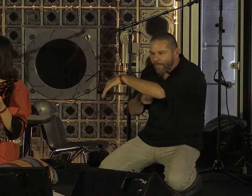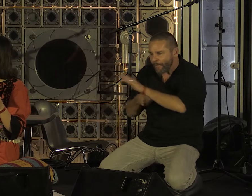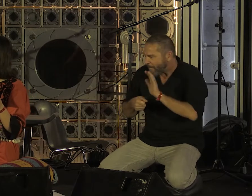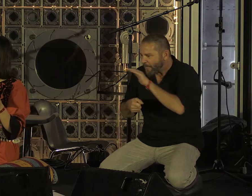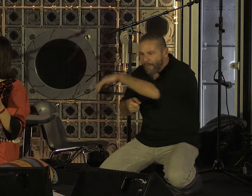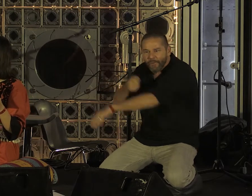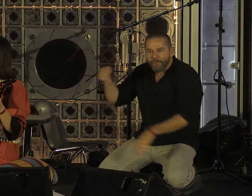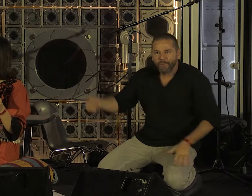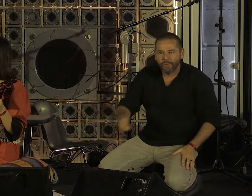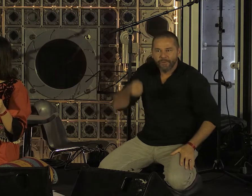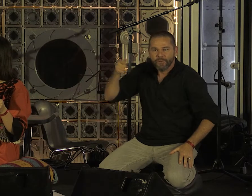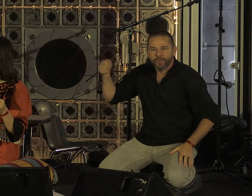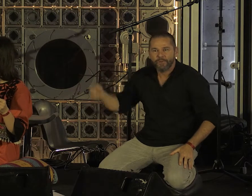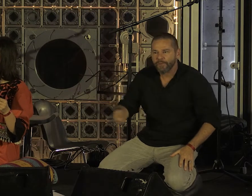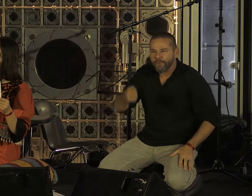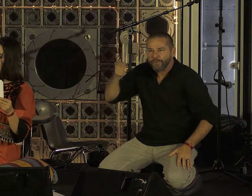issu de pays mûrs et paisibles.